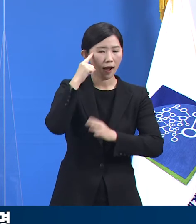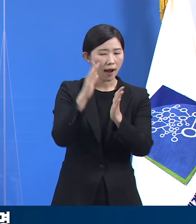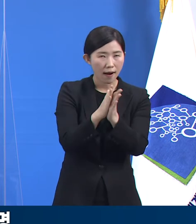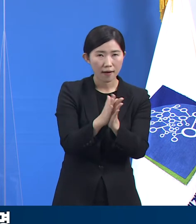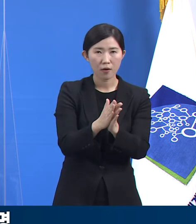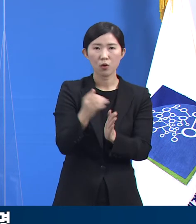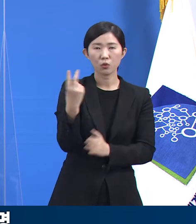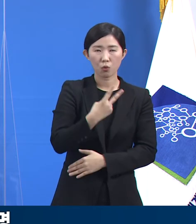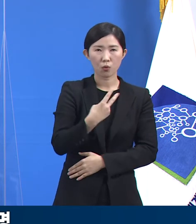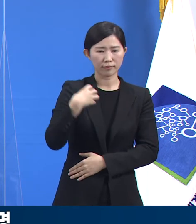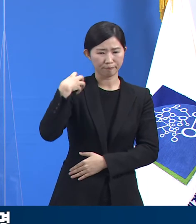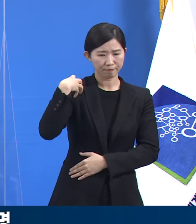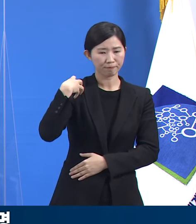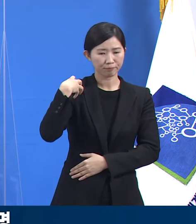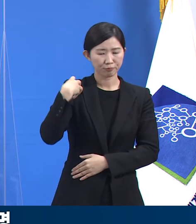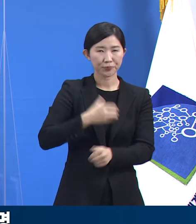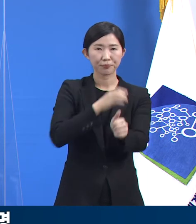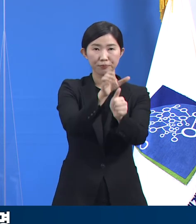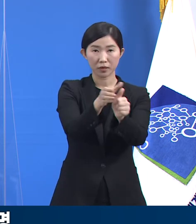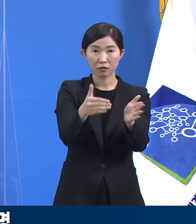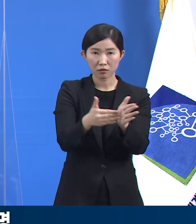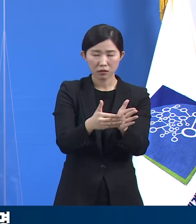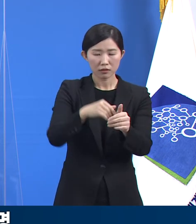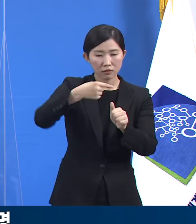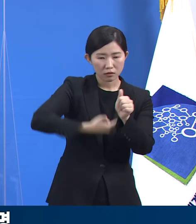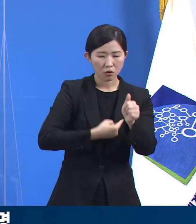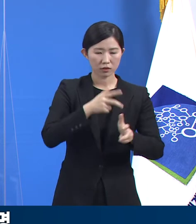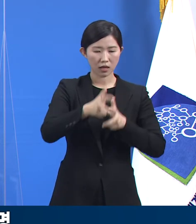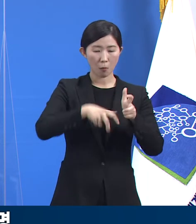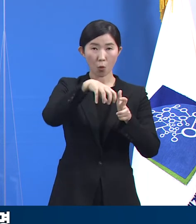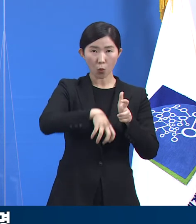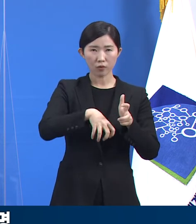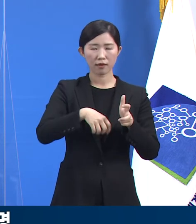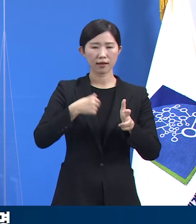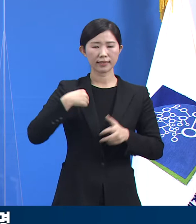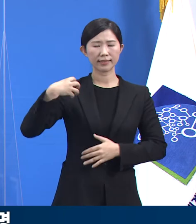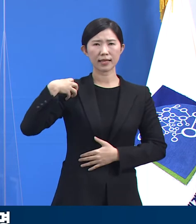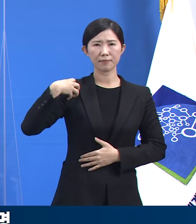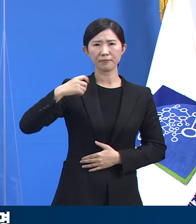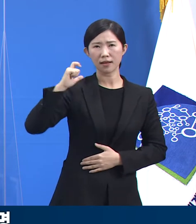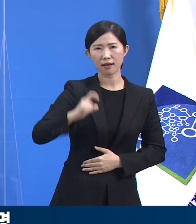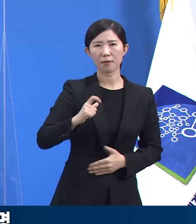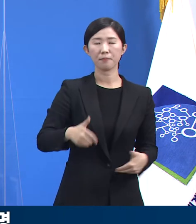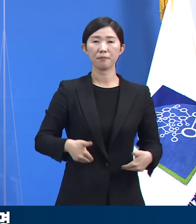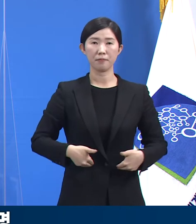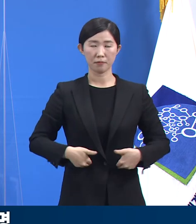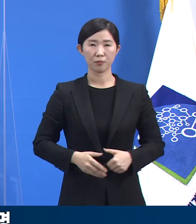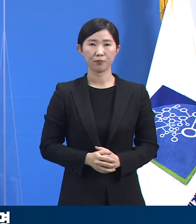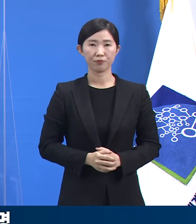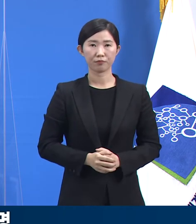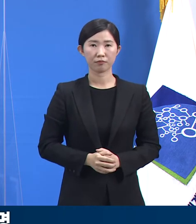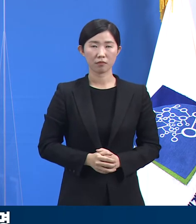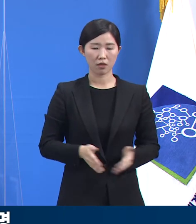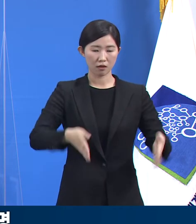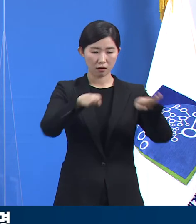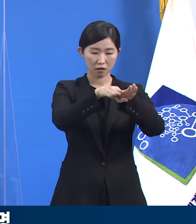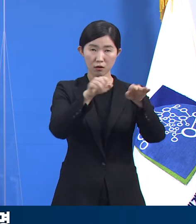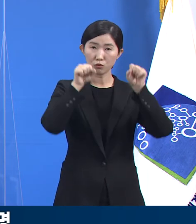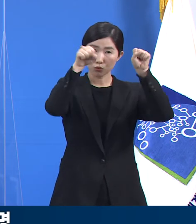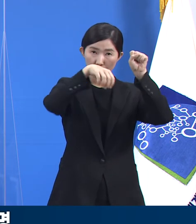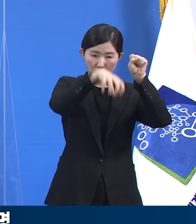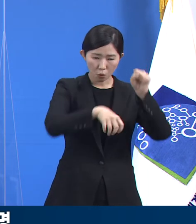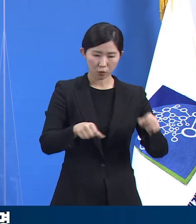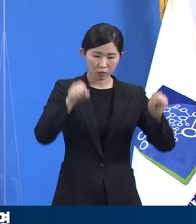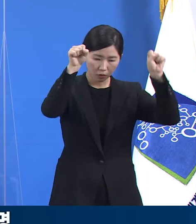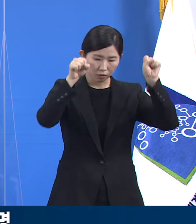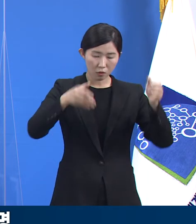책임감과 실천이 더 중요해졌습니다. 실내체육시설의 상대적으로 높은 위험성은 잘 알려져